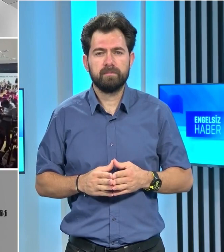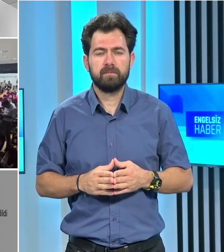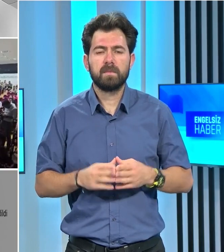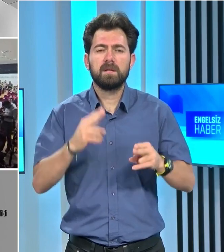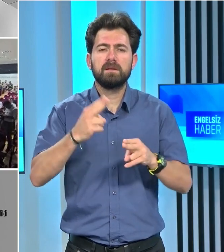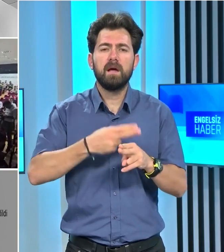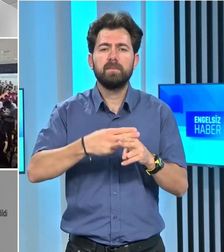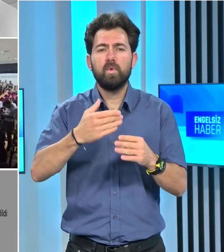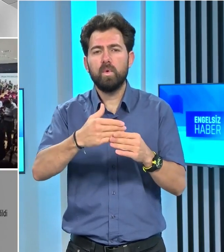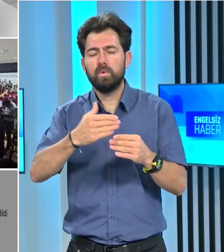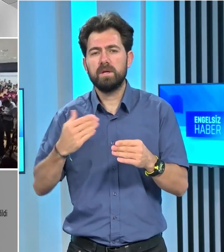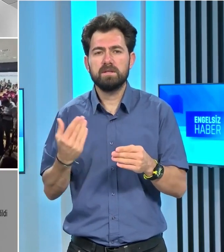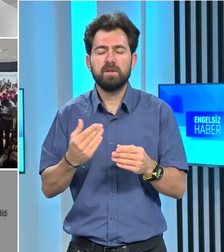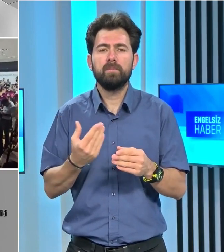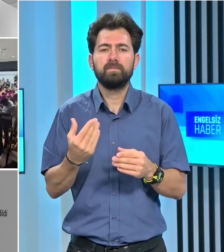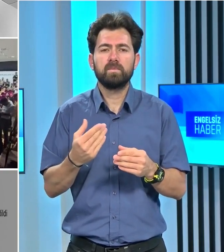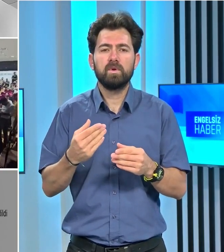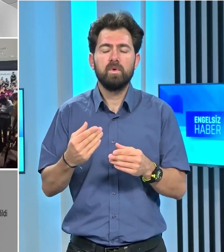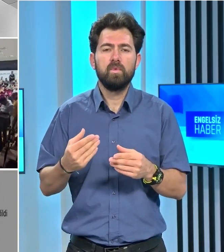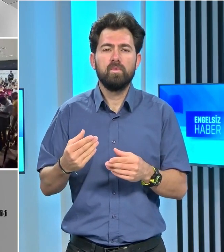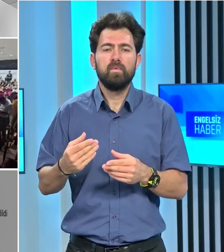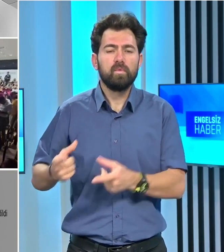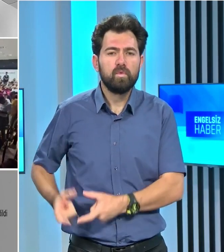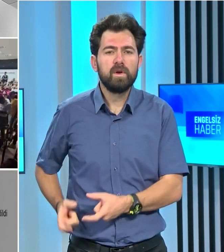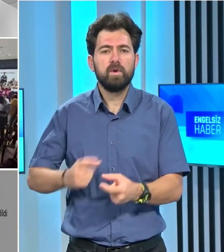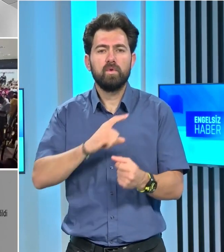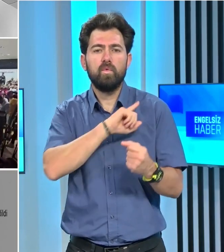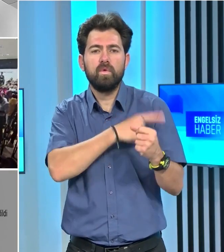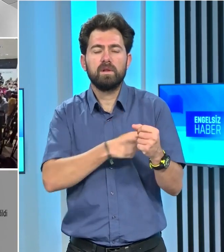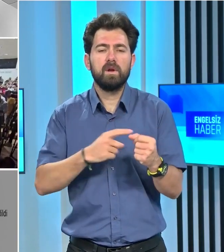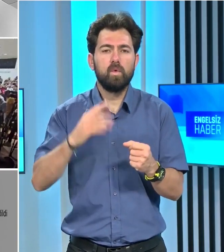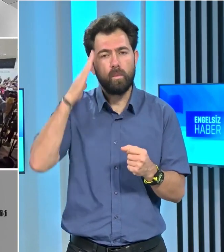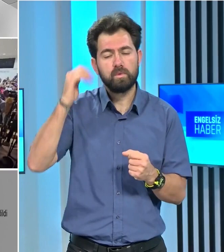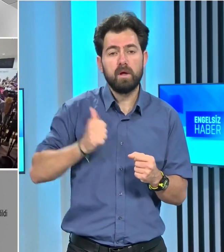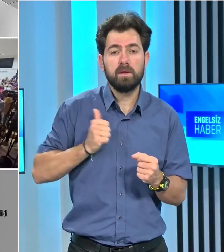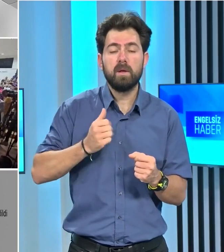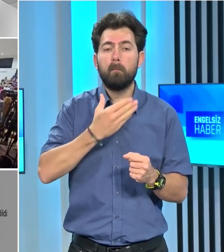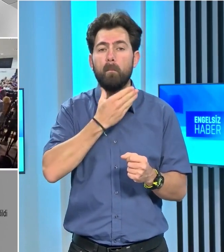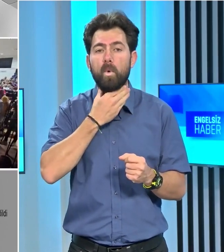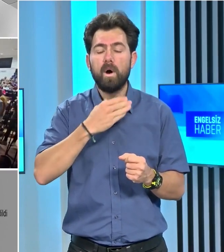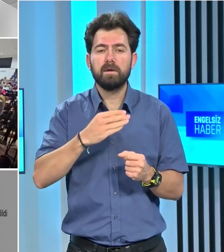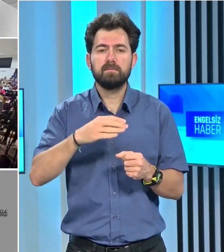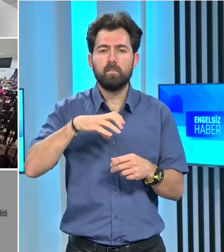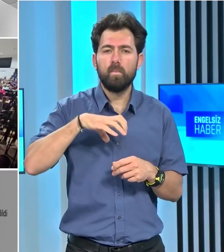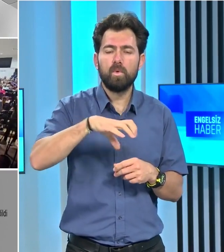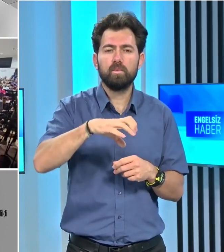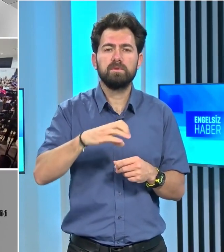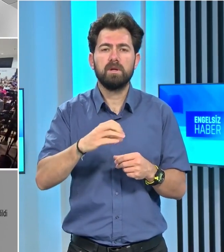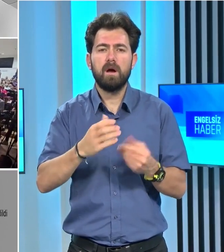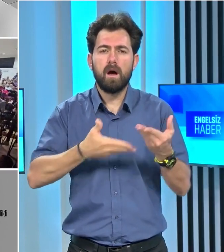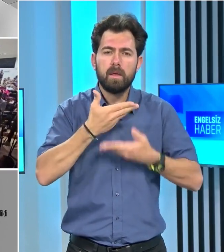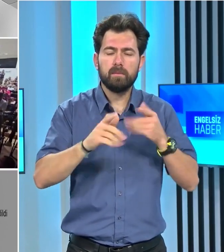Tatbikat öncesinde Güvenlik Kuvvetleri Komutanlığı Boğaz Karargahı'nda briefing düzenlendi.